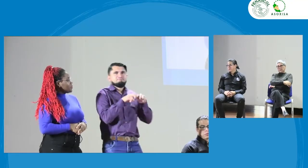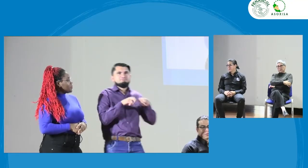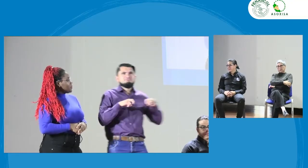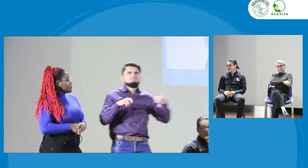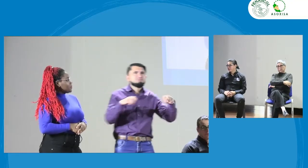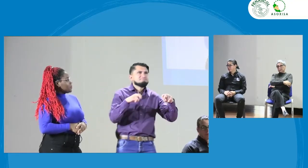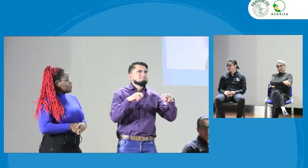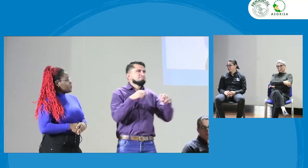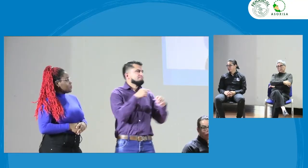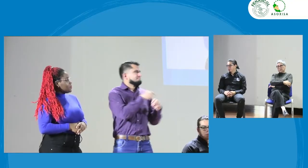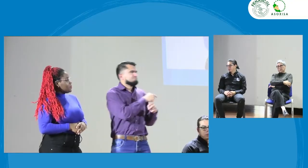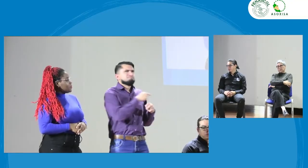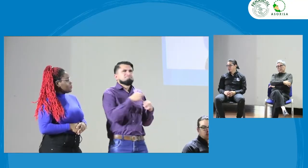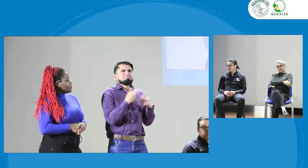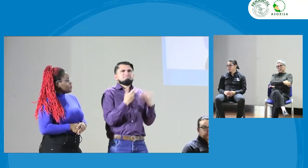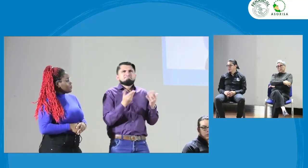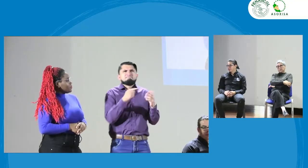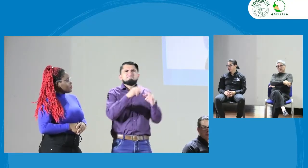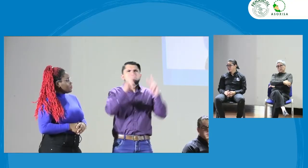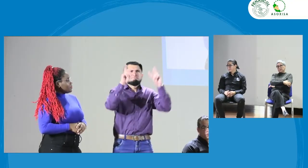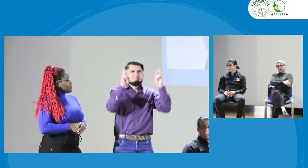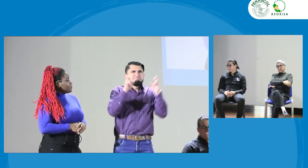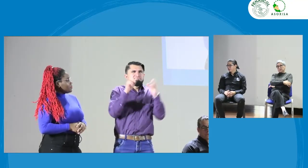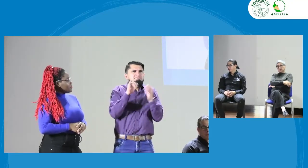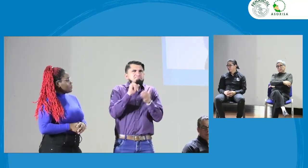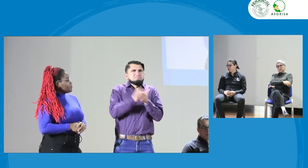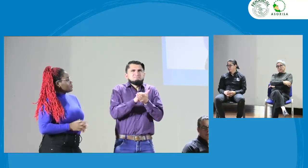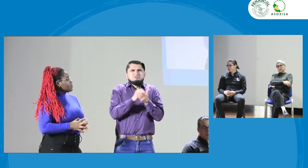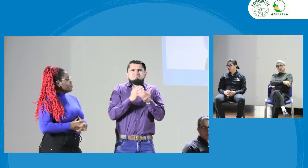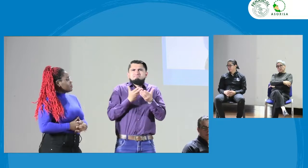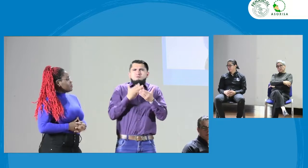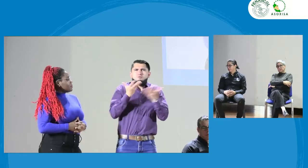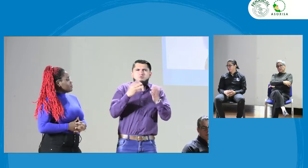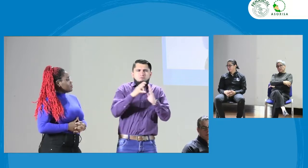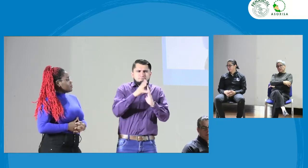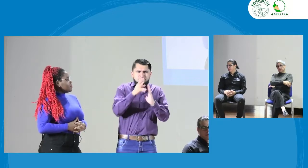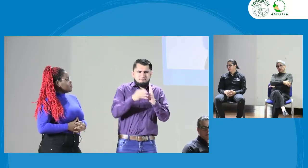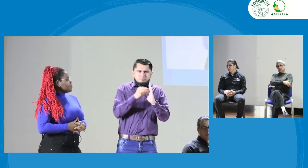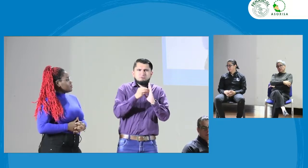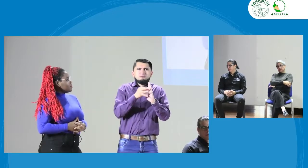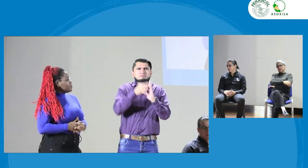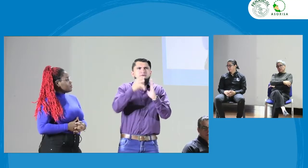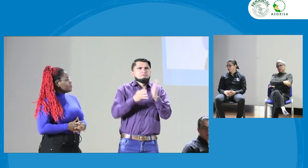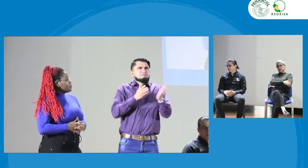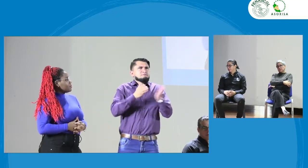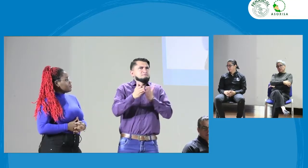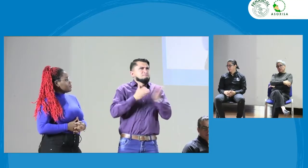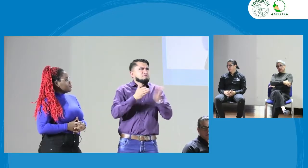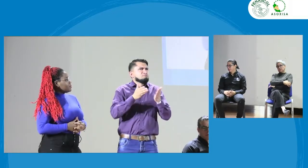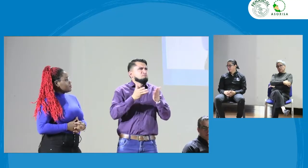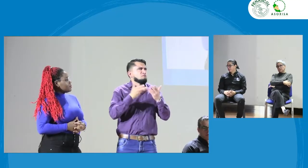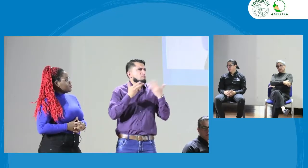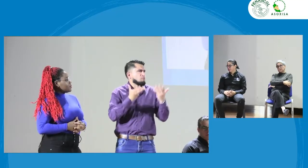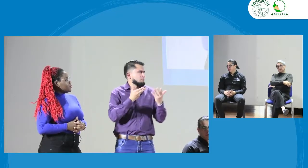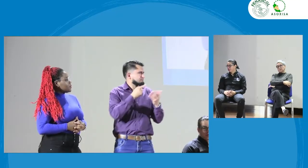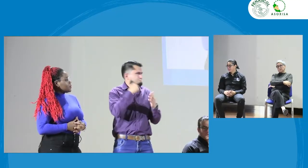invitados muy importantes en la mañana de hoy que van a estar hablando con el tema que estamos trabajando, ¿no?